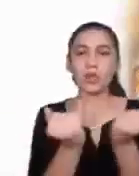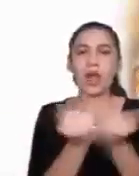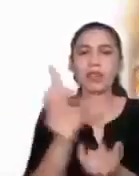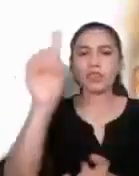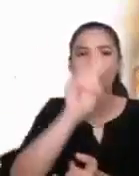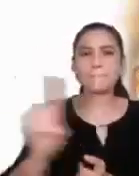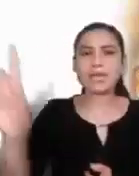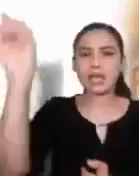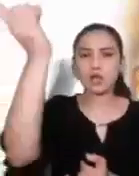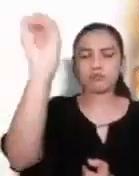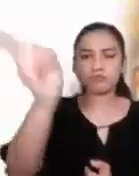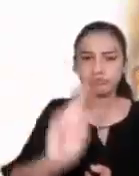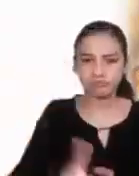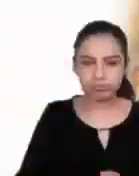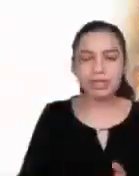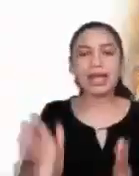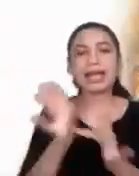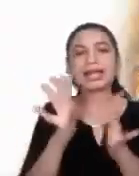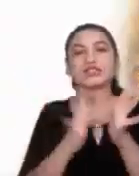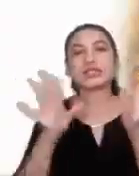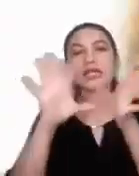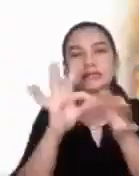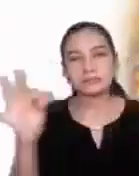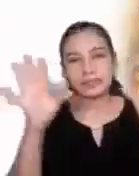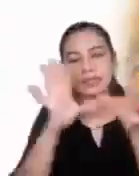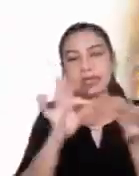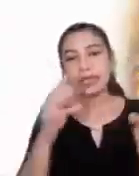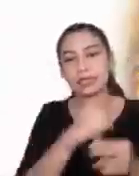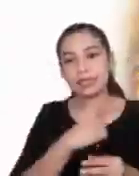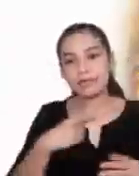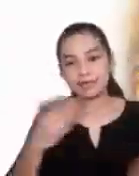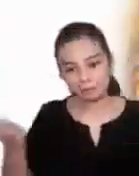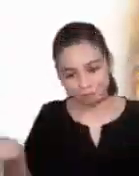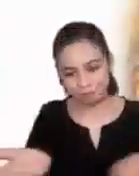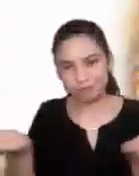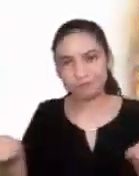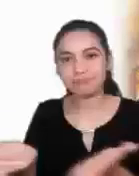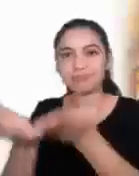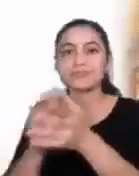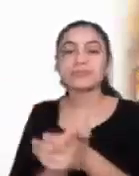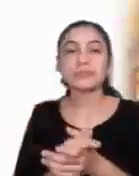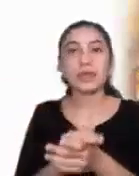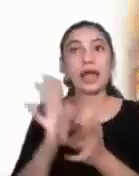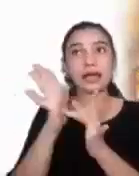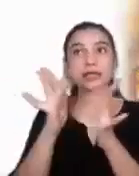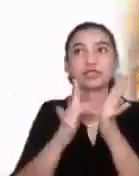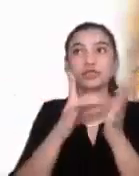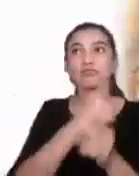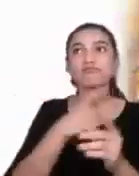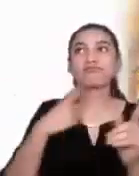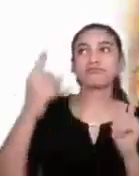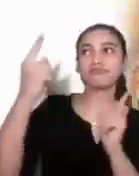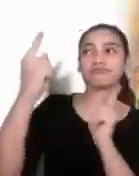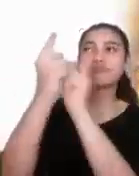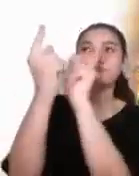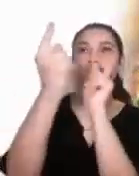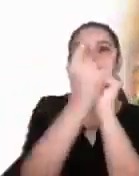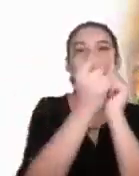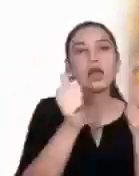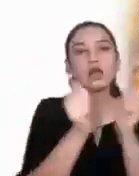cuestionar profundamente. Acerquémonos a Jesús con todas nuestras posesiones, poquitas o muchas,